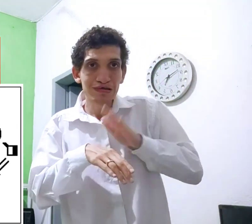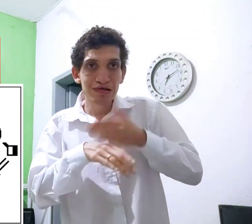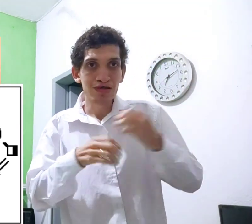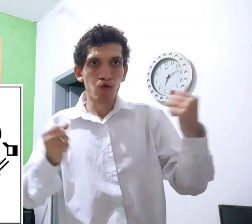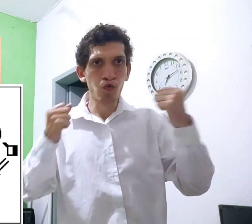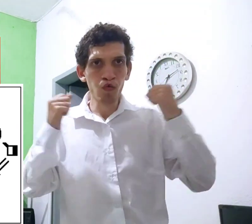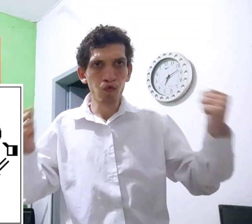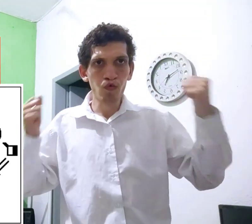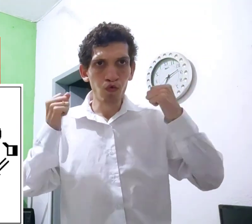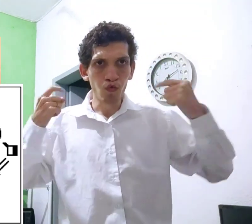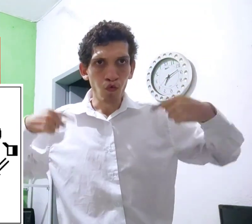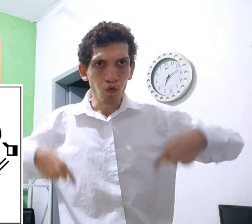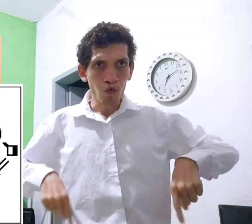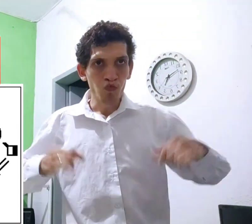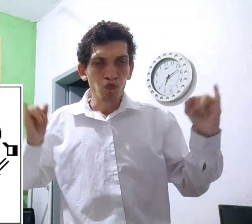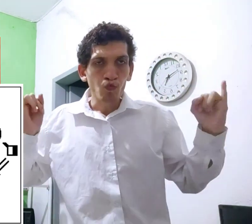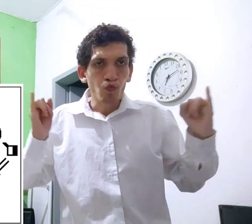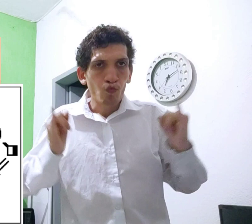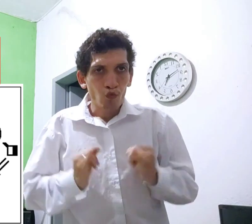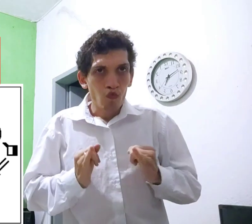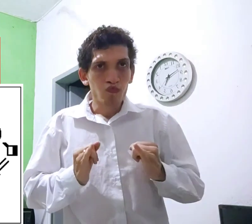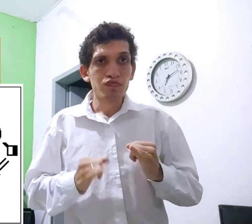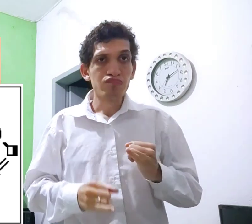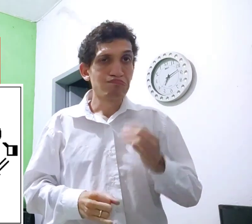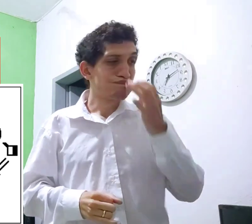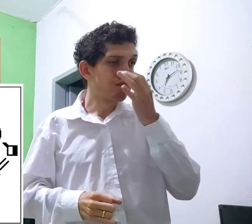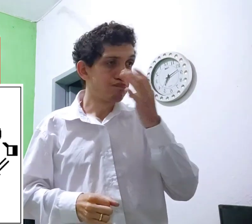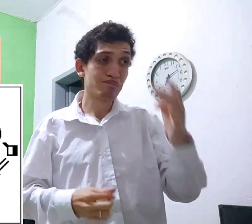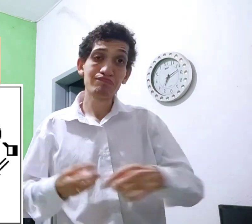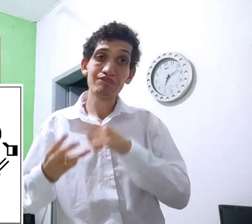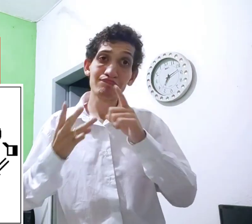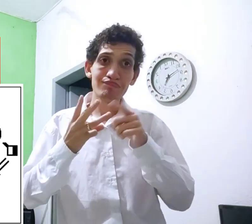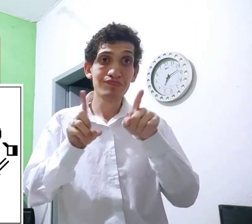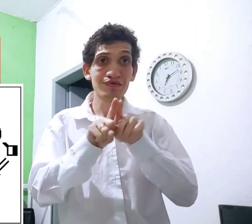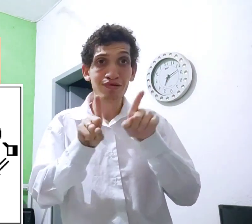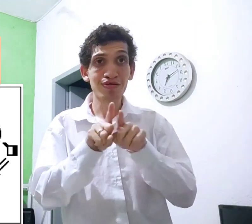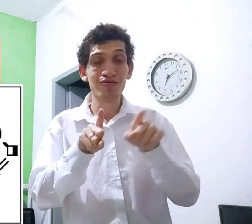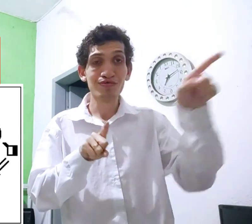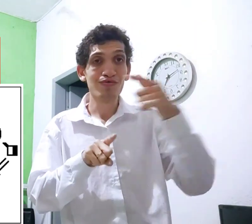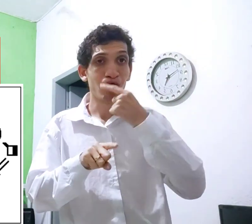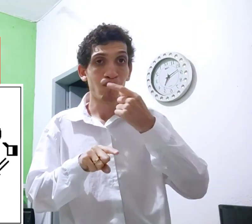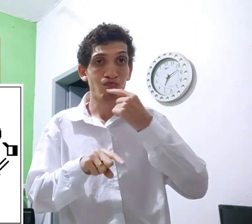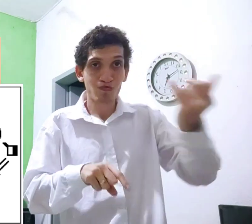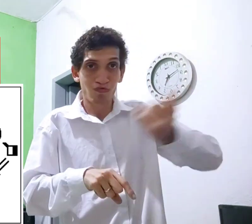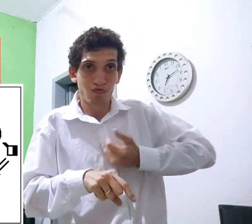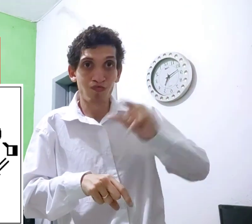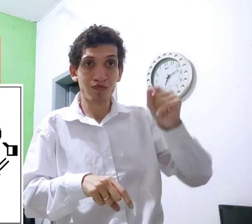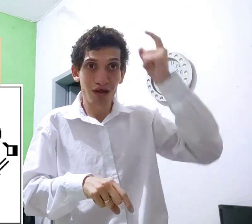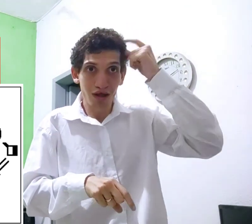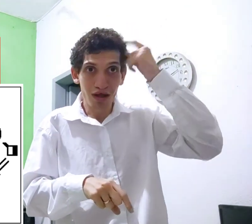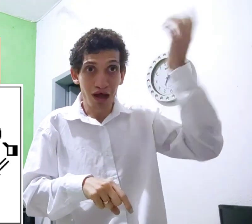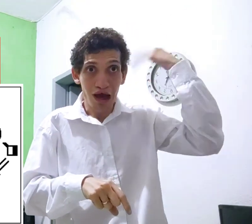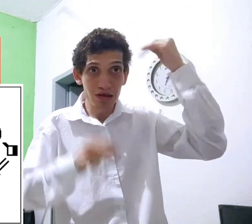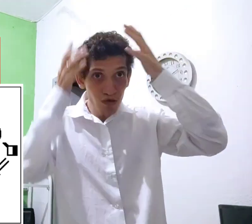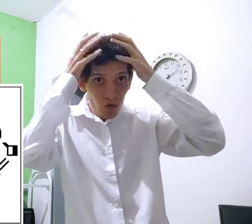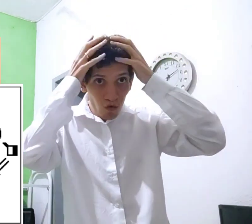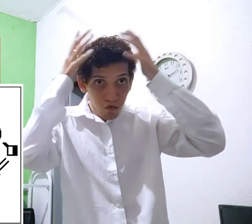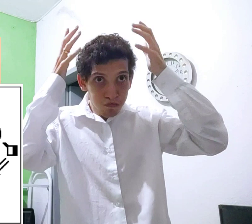o que? Praticar, exercitar, o corpo vai apinar. Também, por exemplo, o homem me avisou porque o